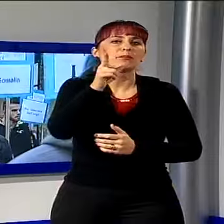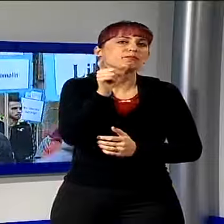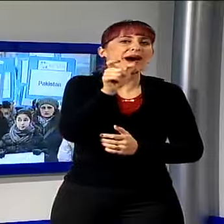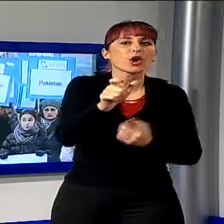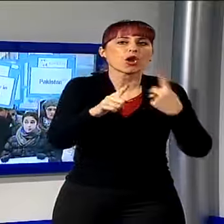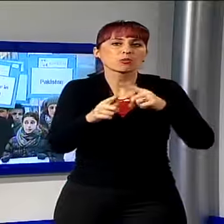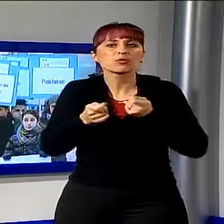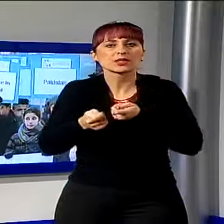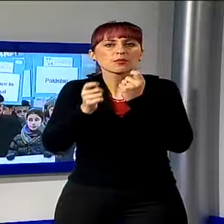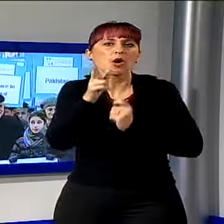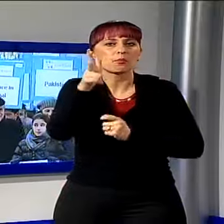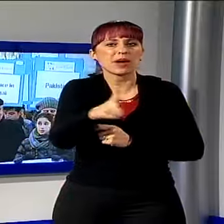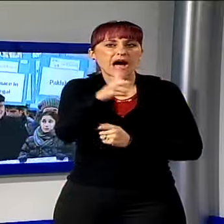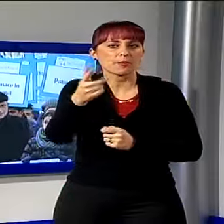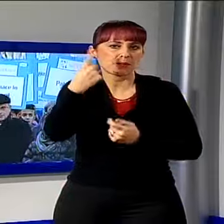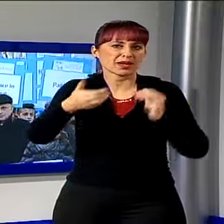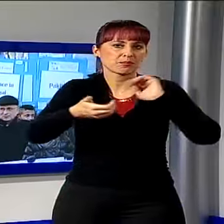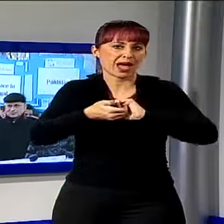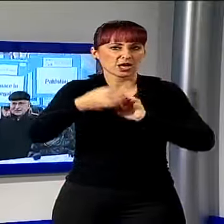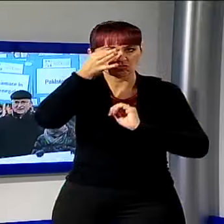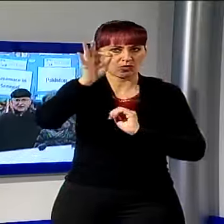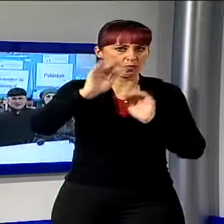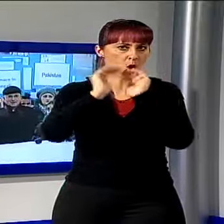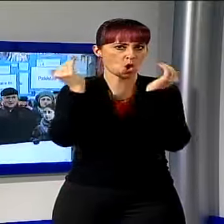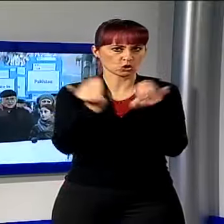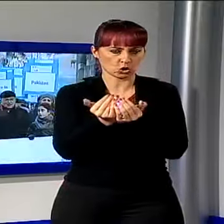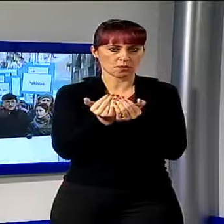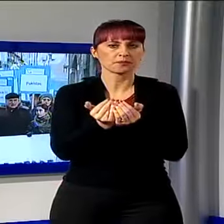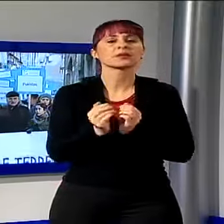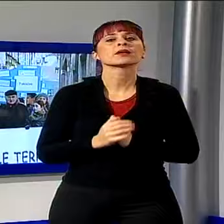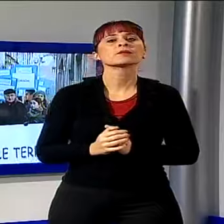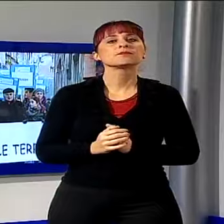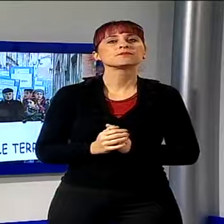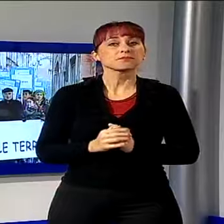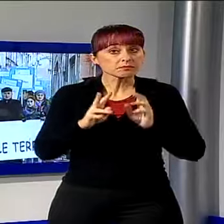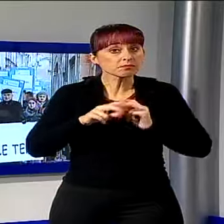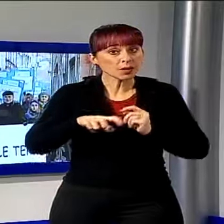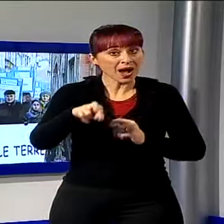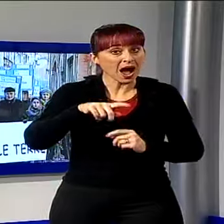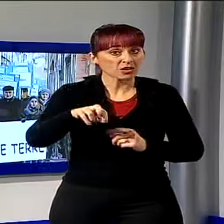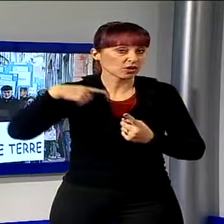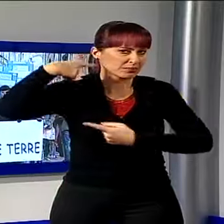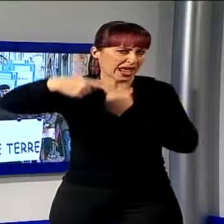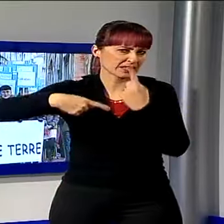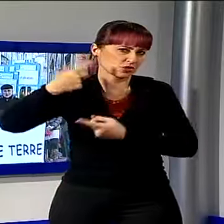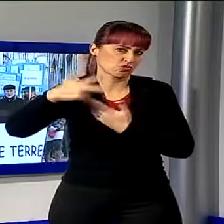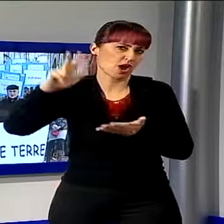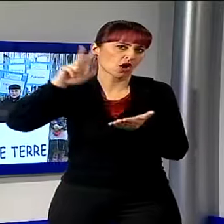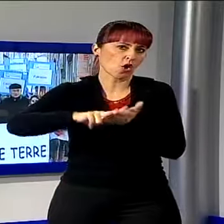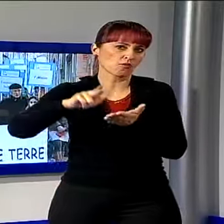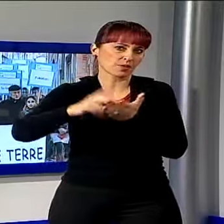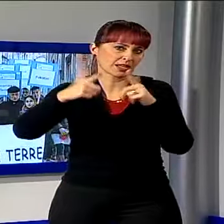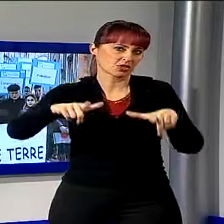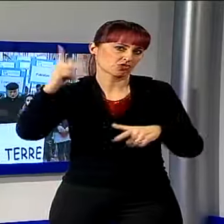la pace nel mondo, organizzando anche quest'anno la Marcia Insieme per la Pace. La Marcia è una tradizione confermata per la nostra